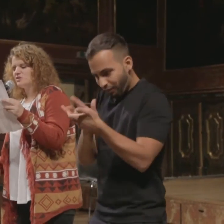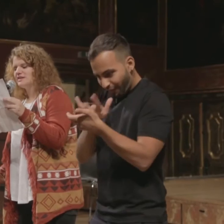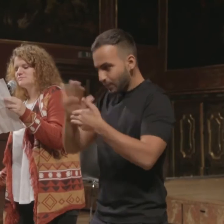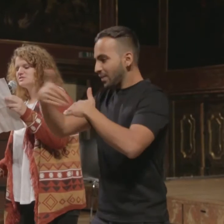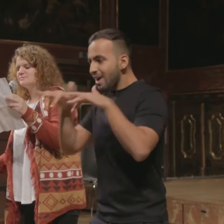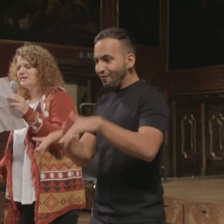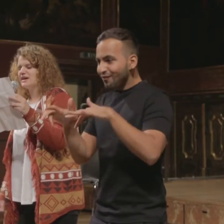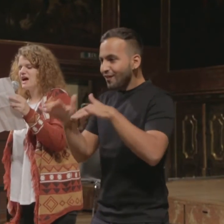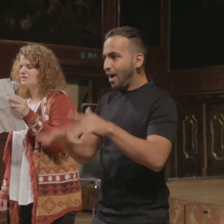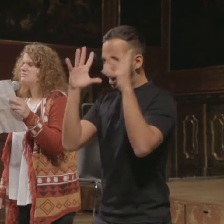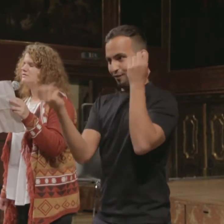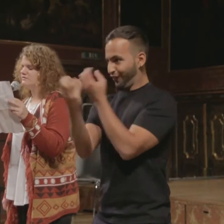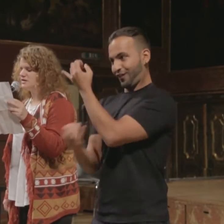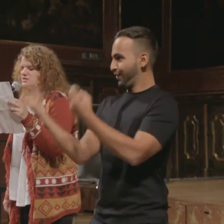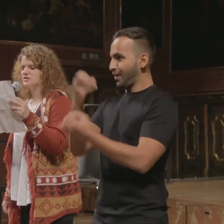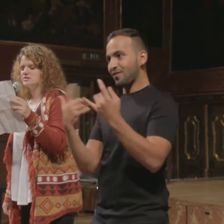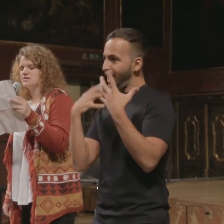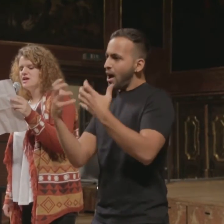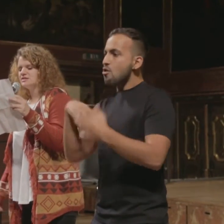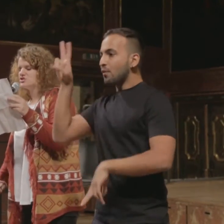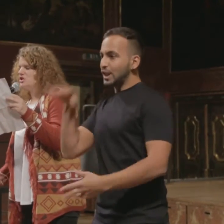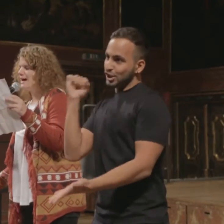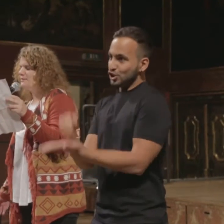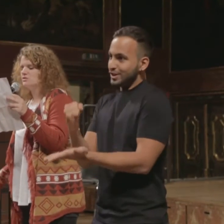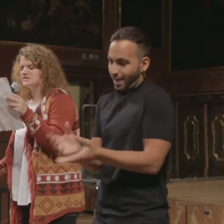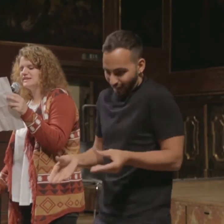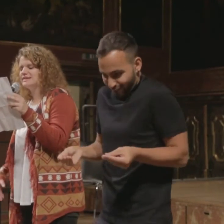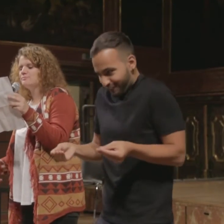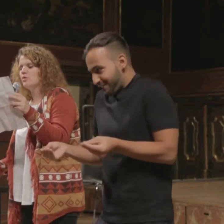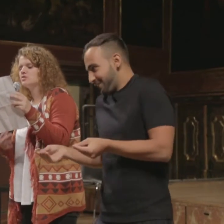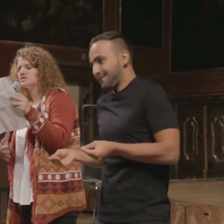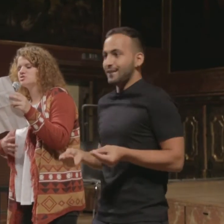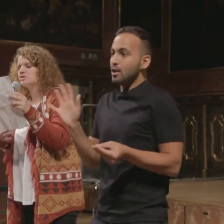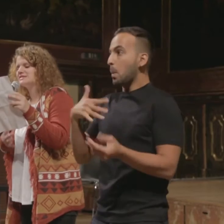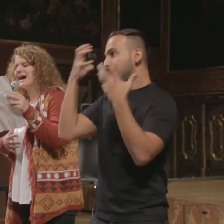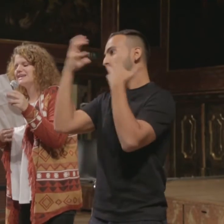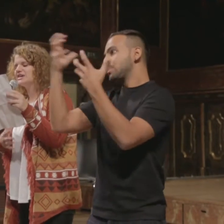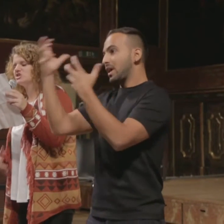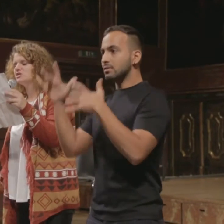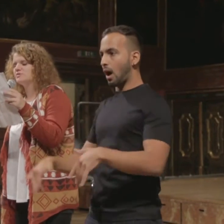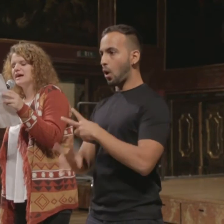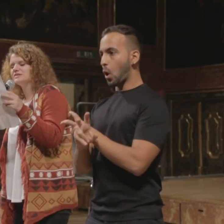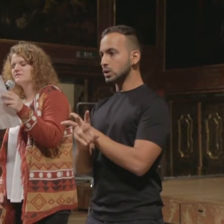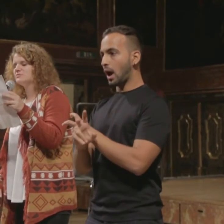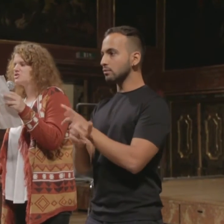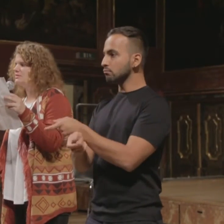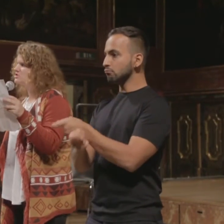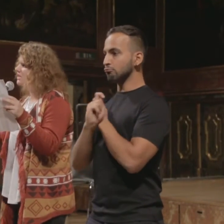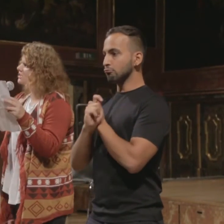Patriotismus, das Patriarchat und unser Wiener Schnitzel. Zwischen Hammer und Sichel baumelt unserem stolzen Adler ein Schild um den Hals, auf dem geschrieben steht,